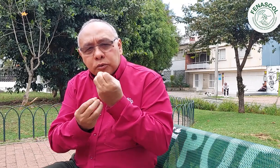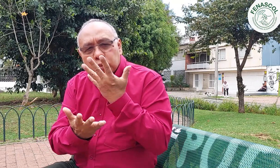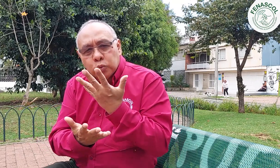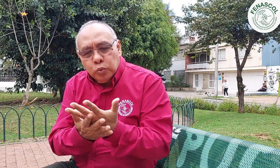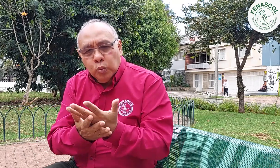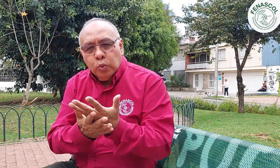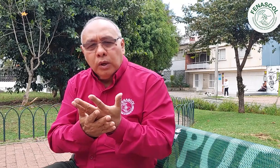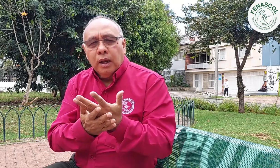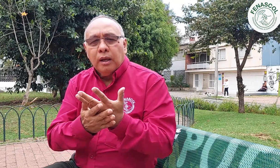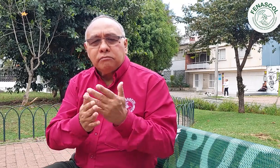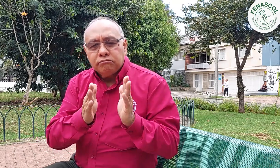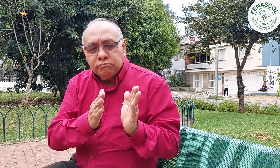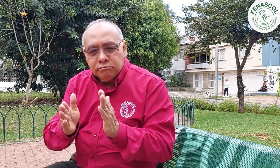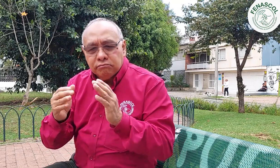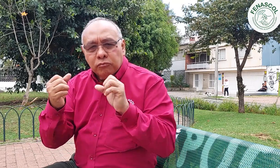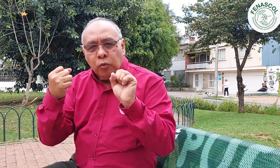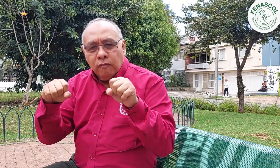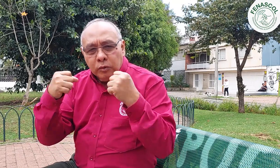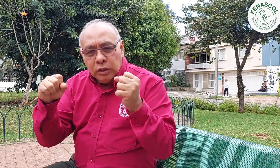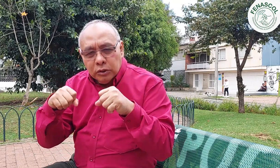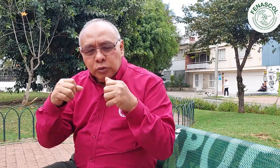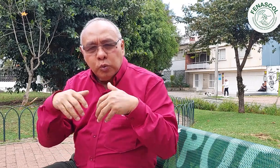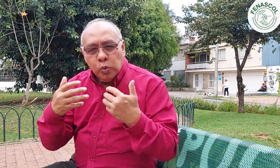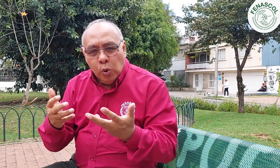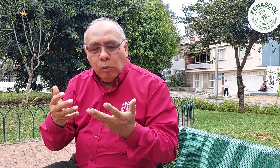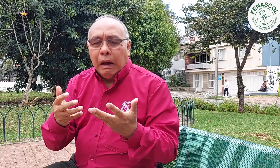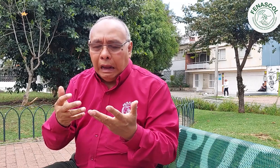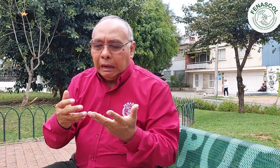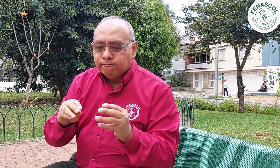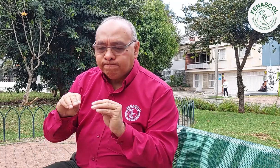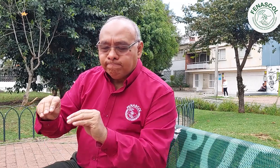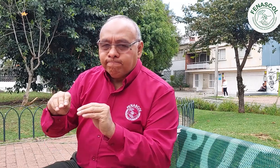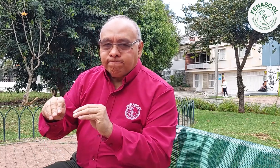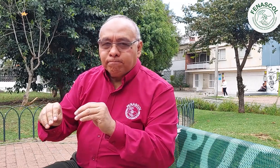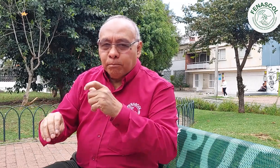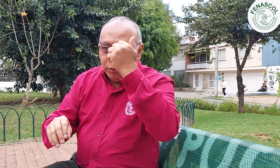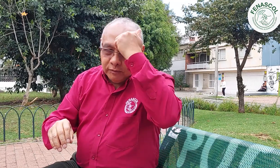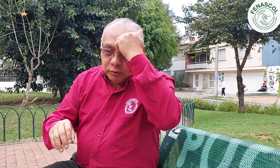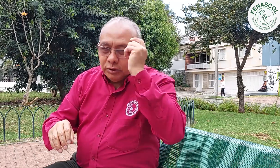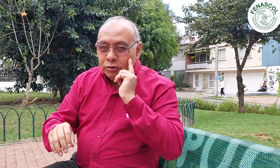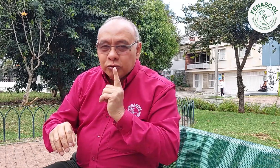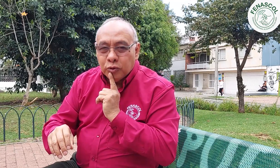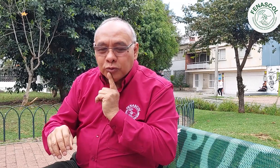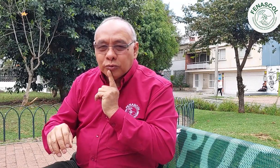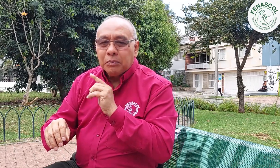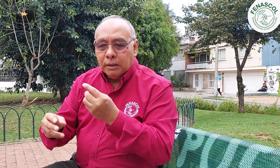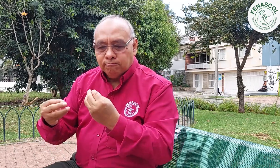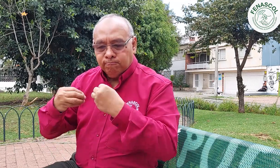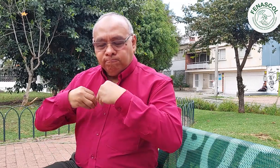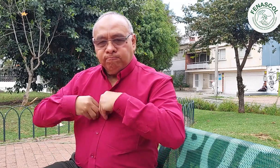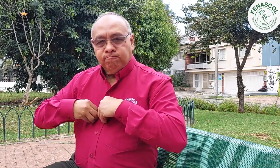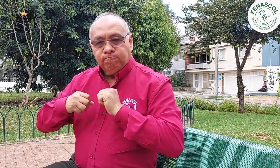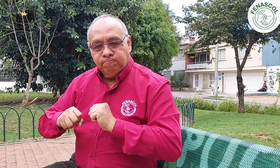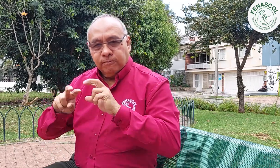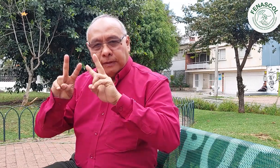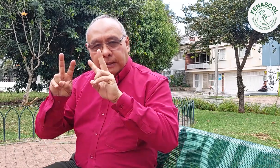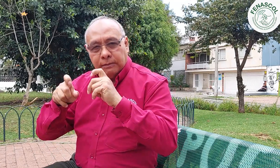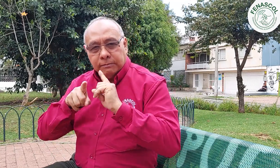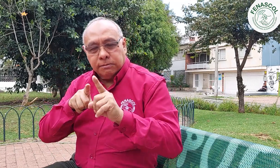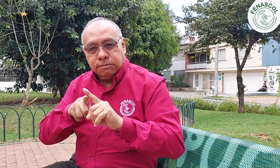lengua de señas, su estructura, sintaxis, configuración manual, etc. Procesos ejecutados por profesionales sordos en diferentes áreas.